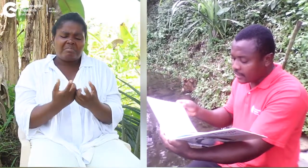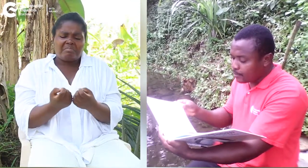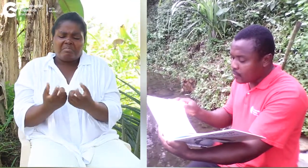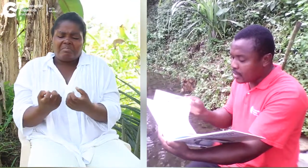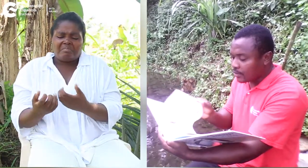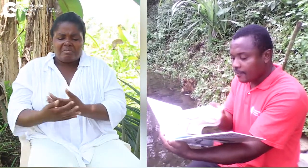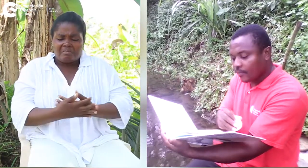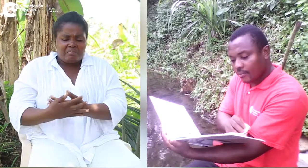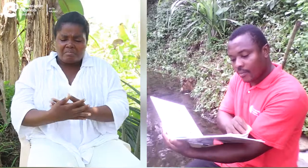pingüinos.